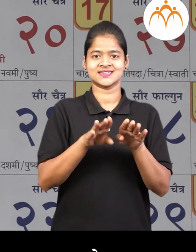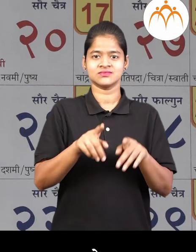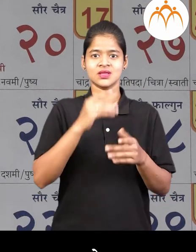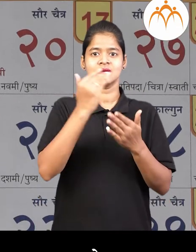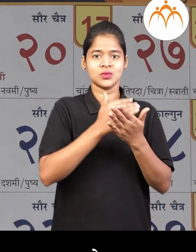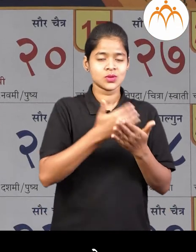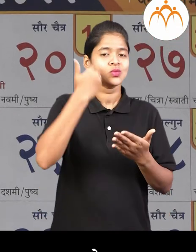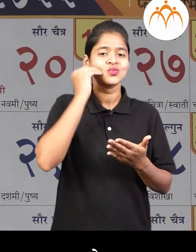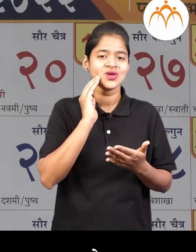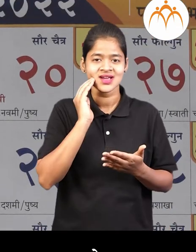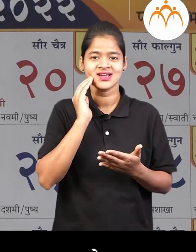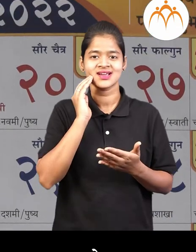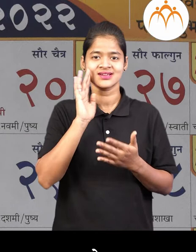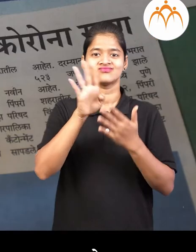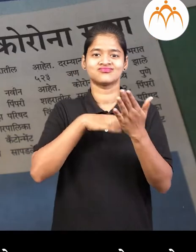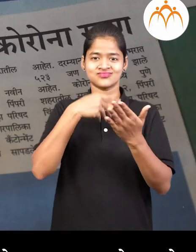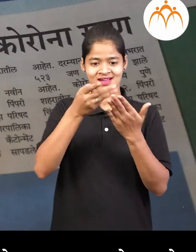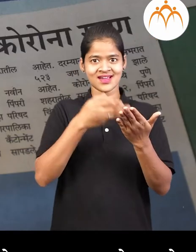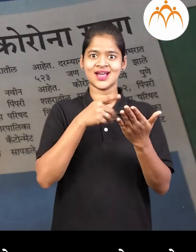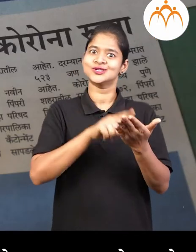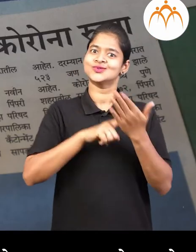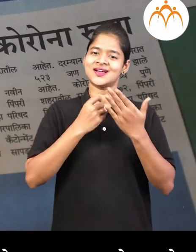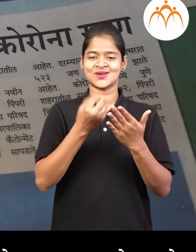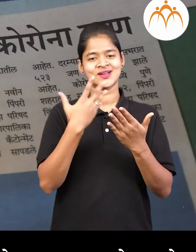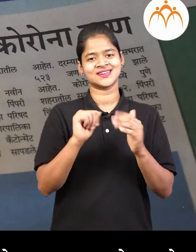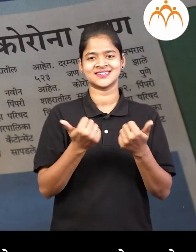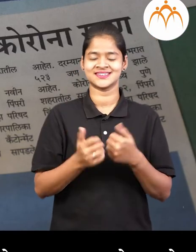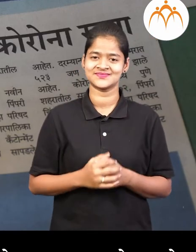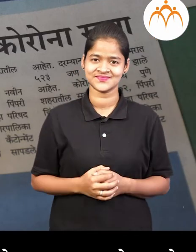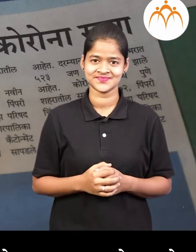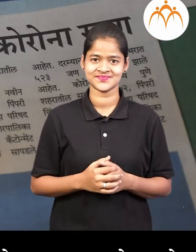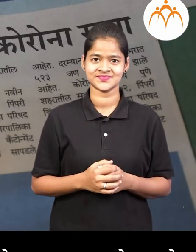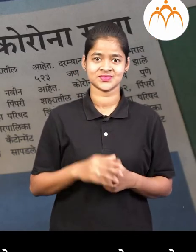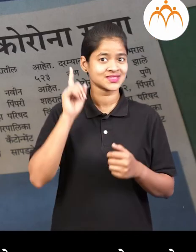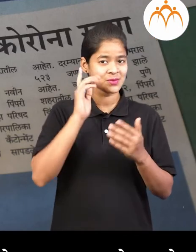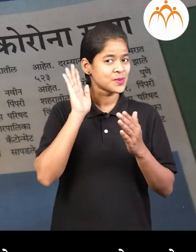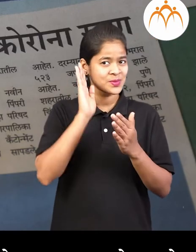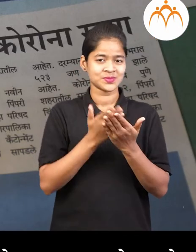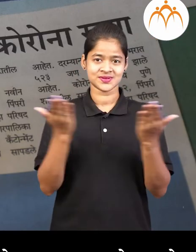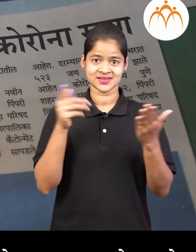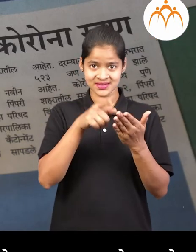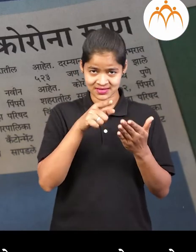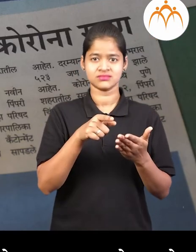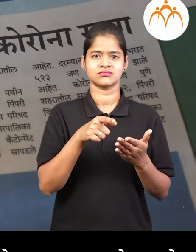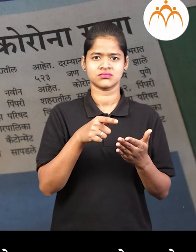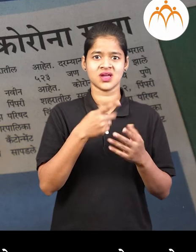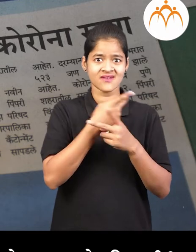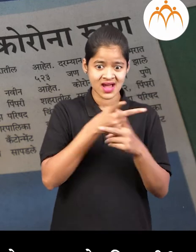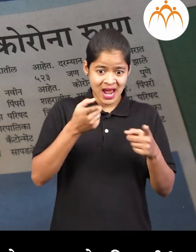दिन दर्शिके वरुन समस्ते, वरतमान पतरातून अपल्याला वेग बगल्या घटाना क्योंँआ घडल्या ते कड़ते,